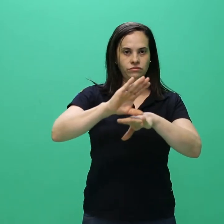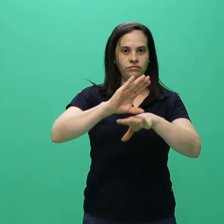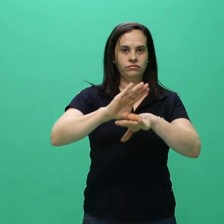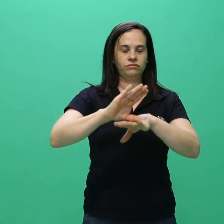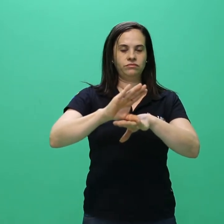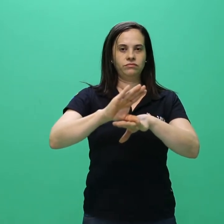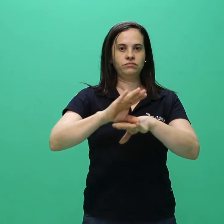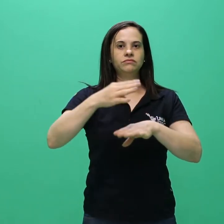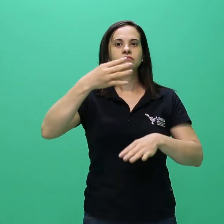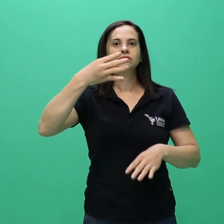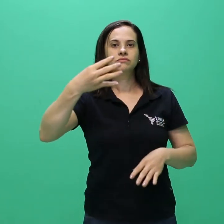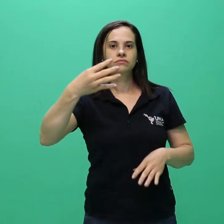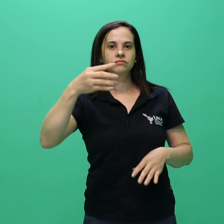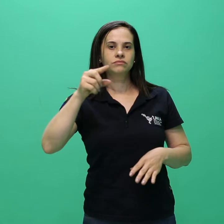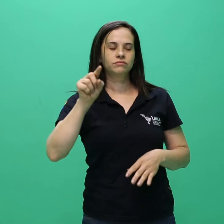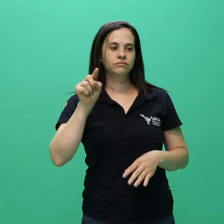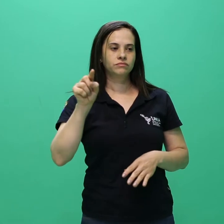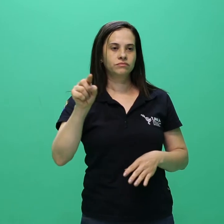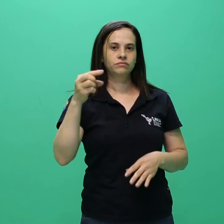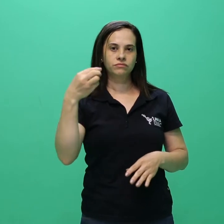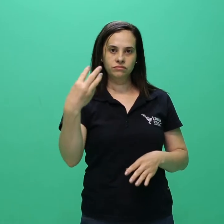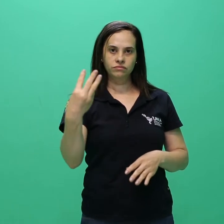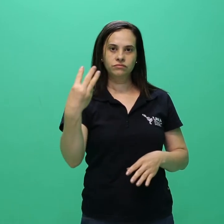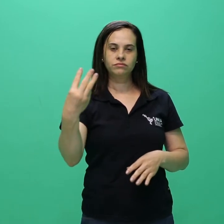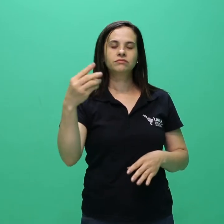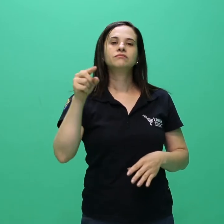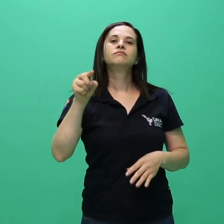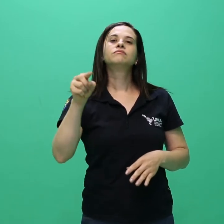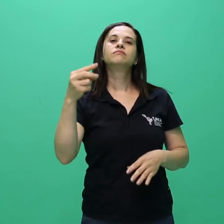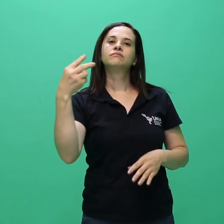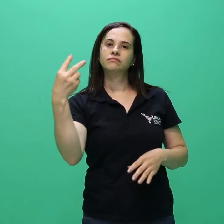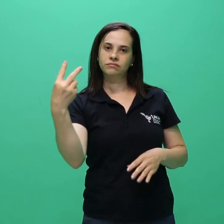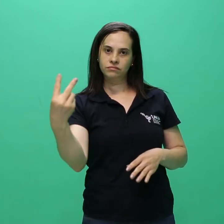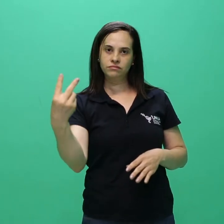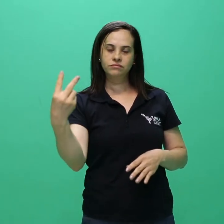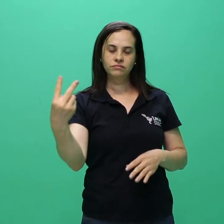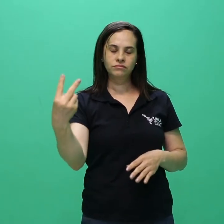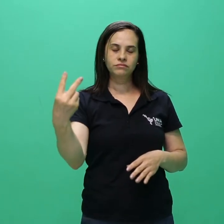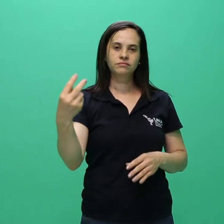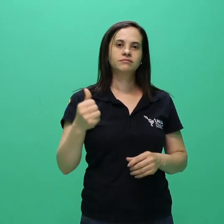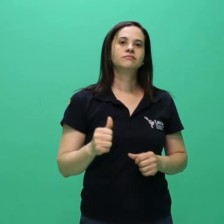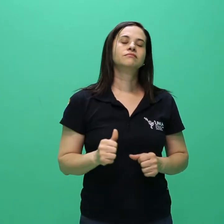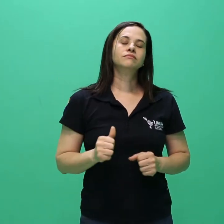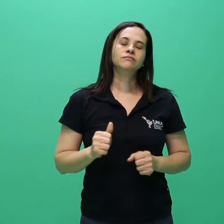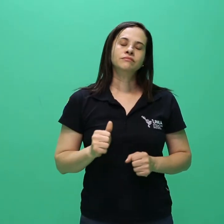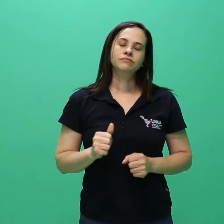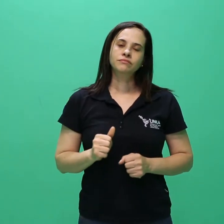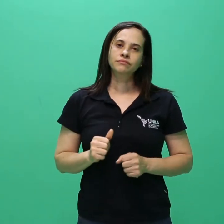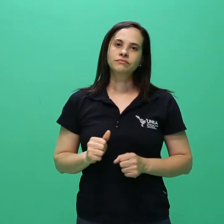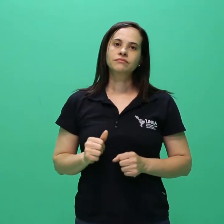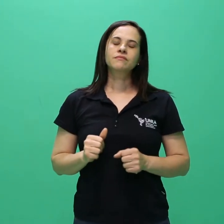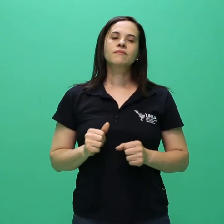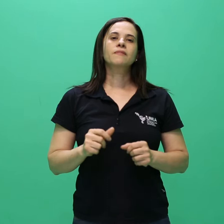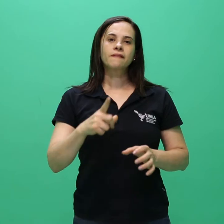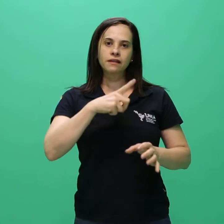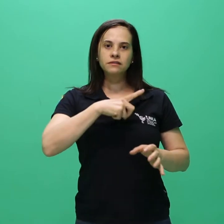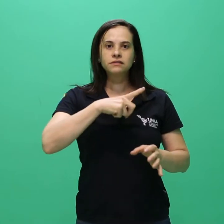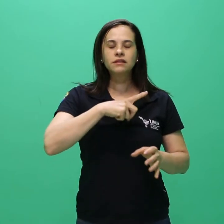4.3.2. Havendo mais de uma inscrição pelo